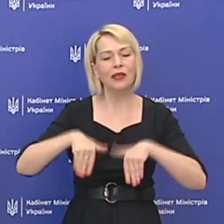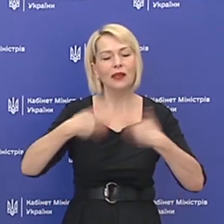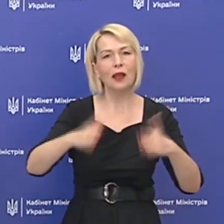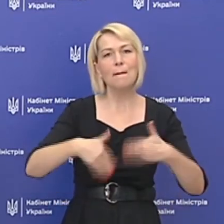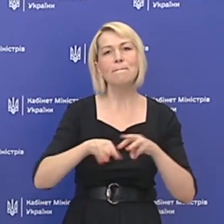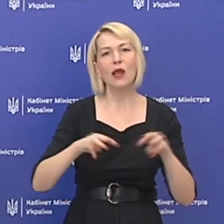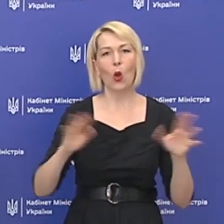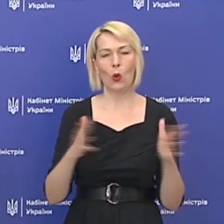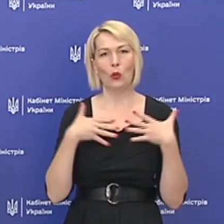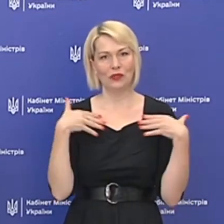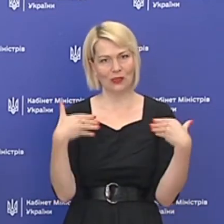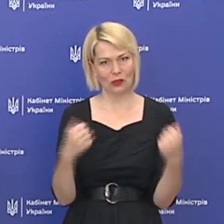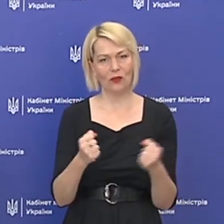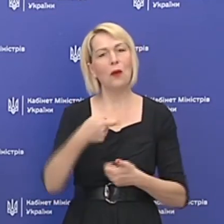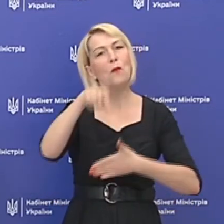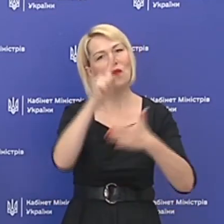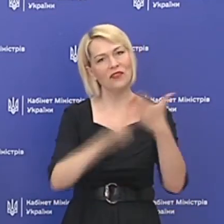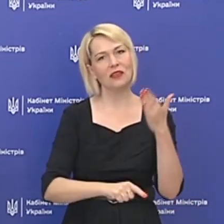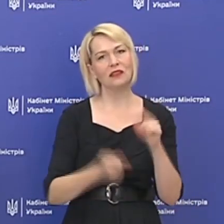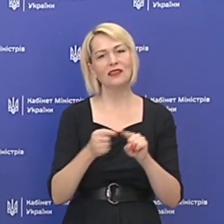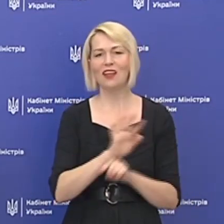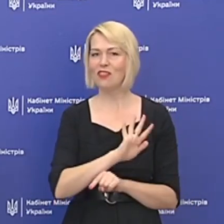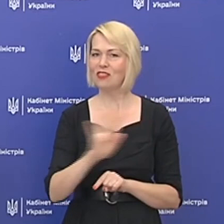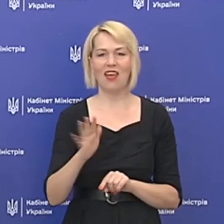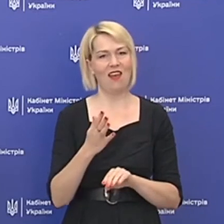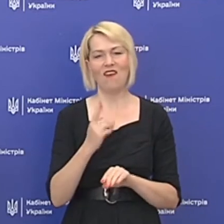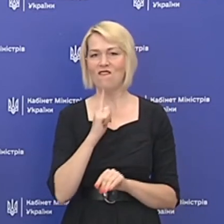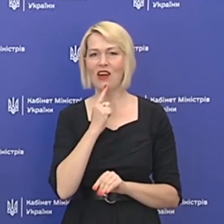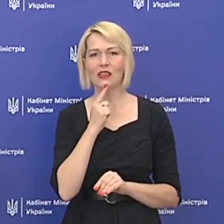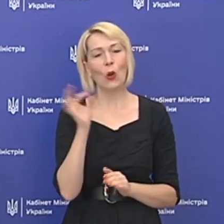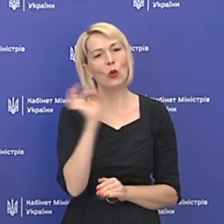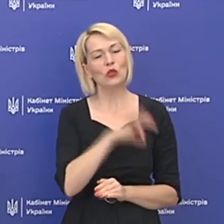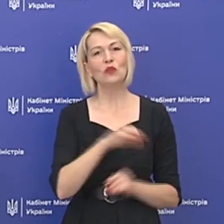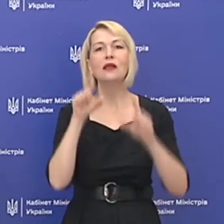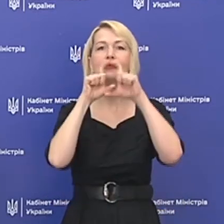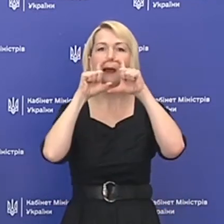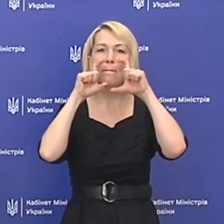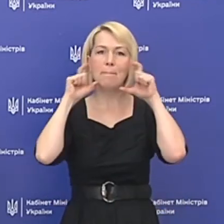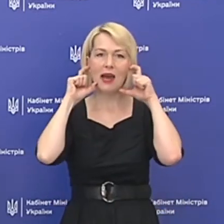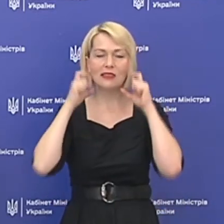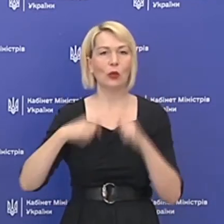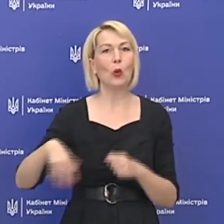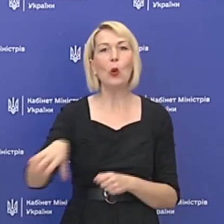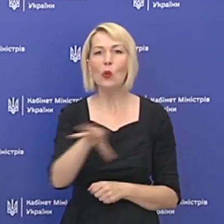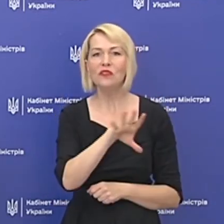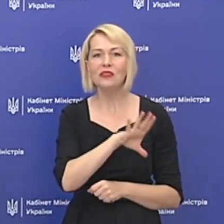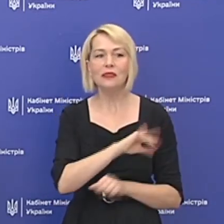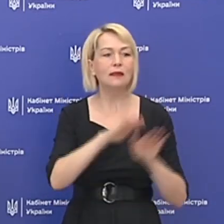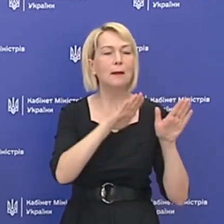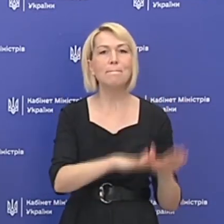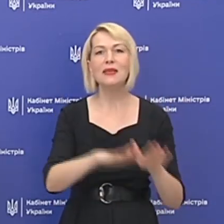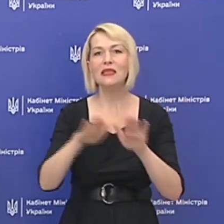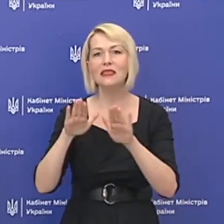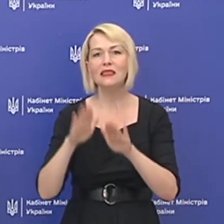Міністерства охорони здоров'я. Повірте, це не важко, просто користуватися маскою в всіх місцях,